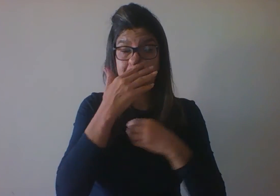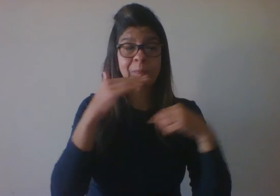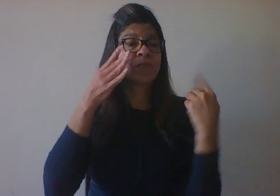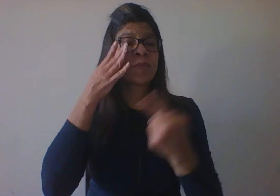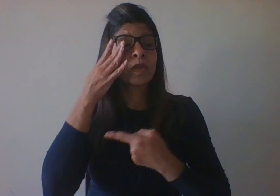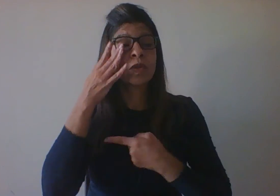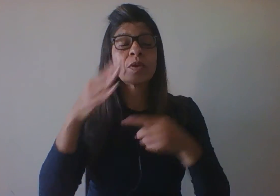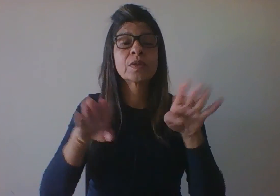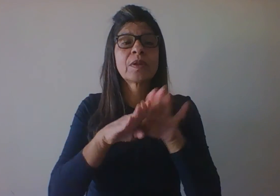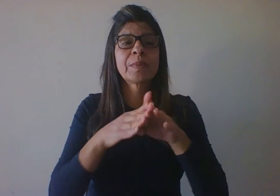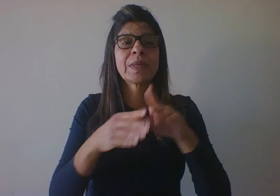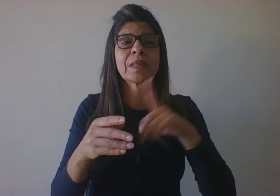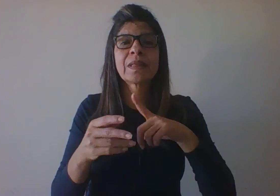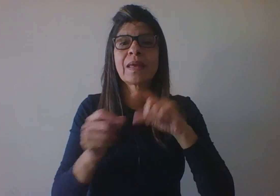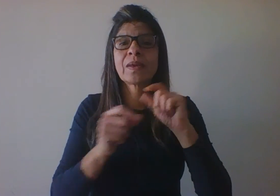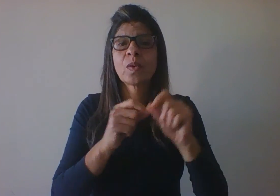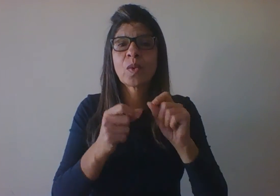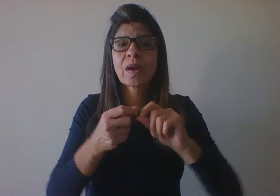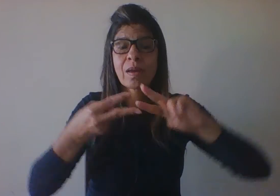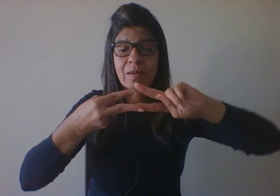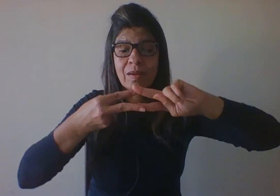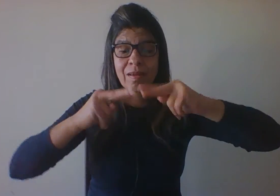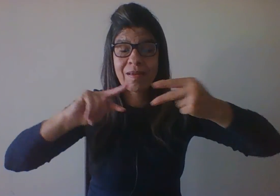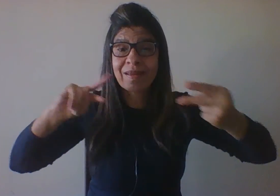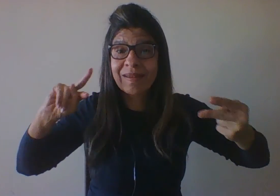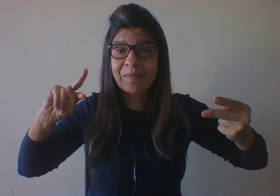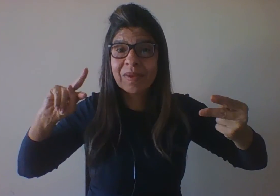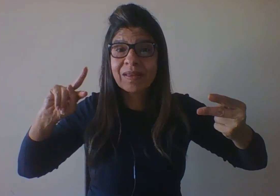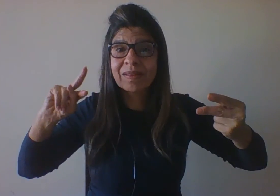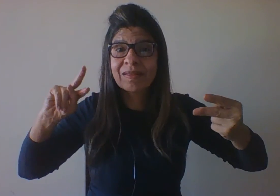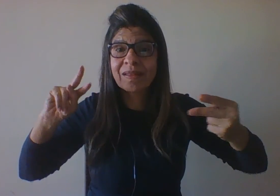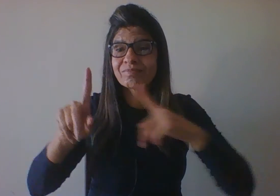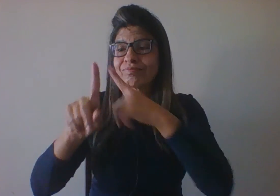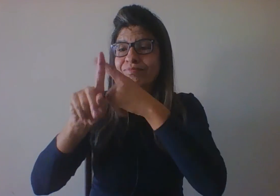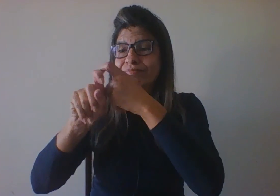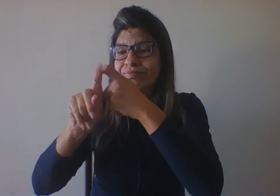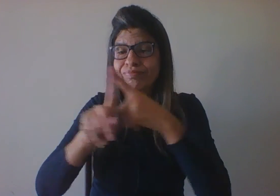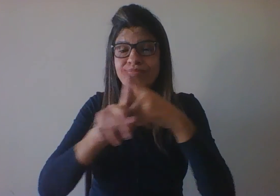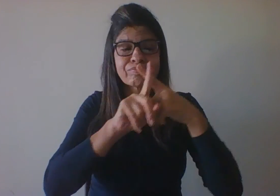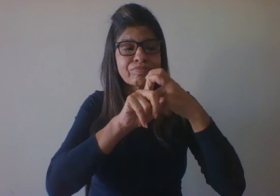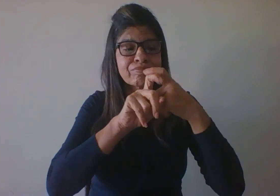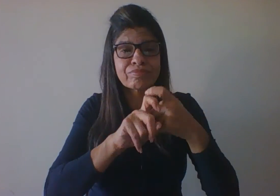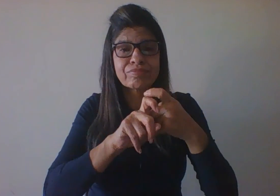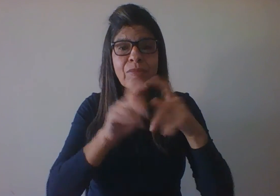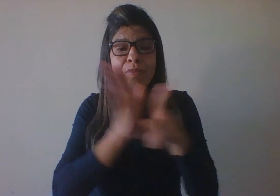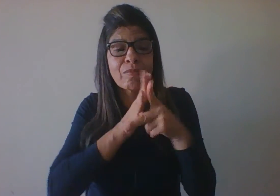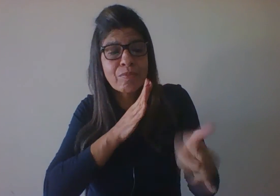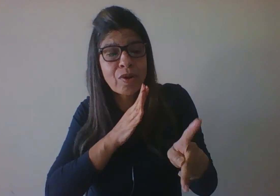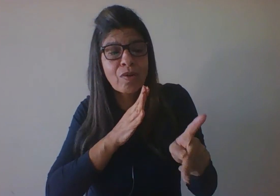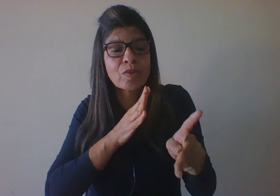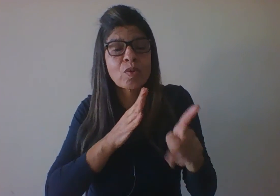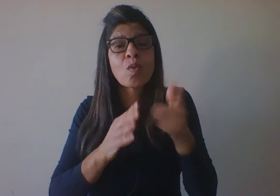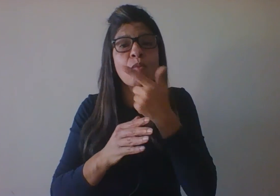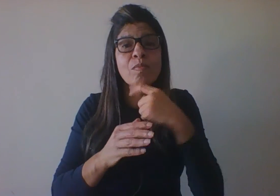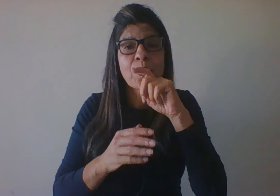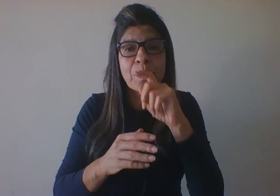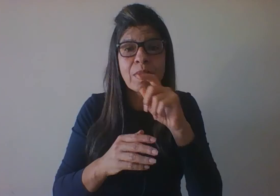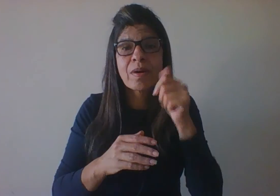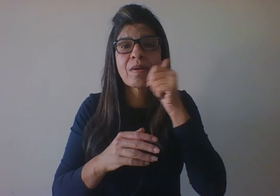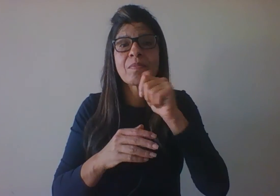gametas que recebemos dos nossos pais. Isso nos propicia, então, um conjunto ímpar de características ou de